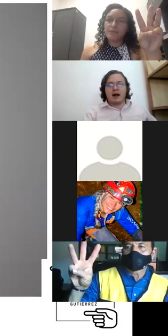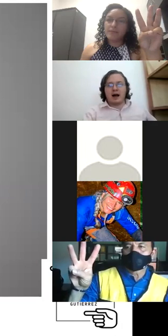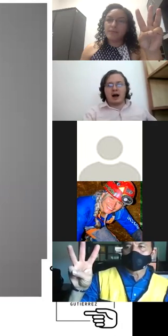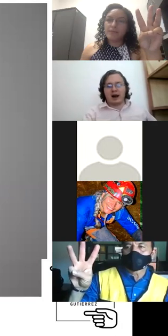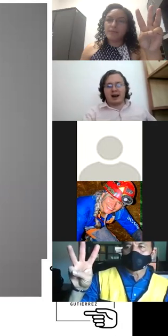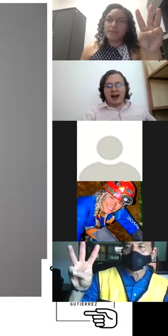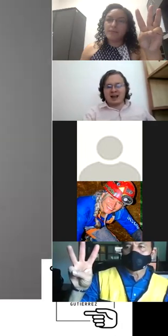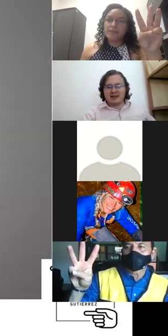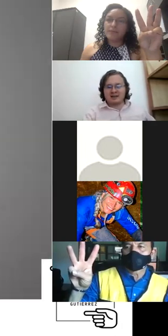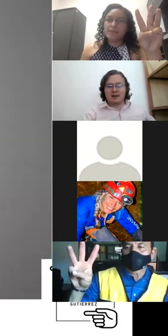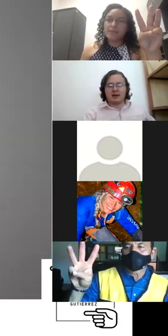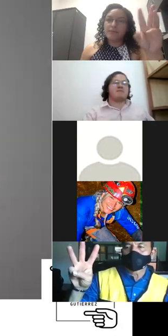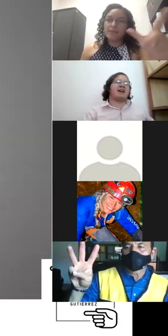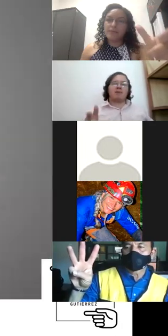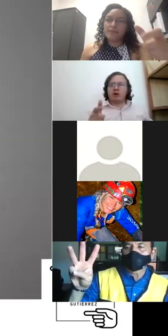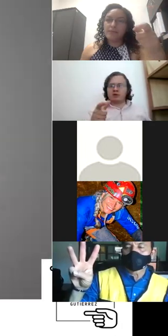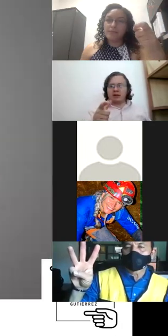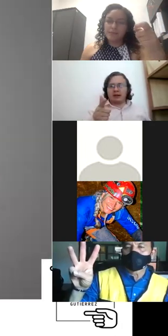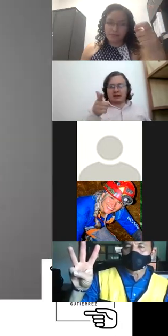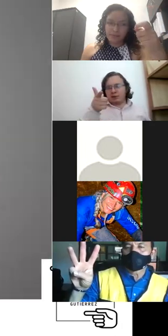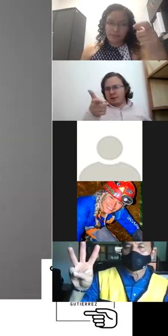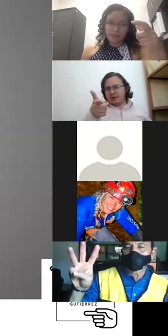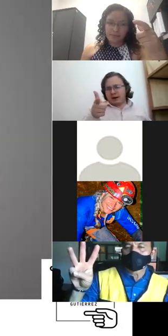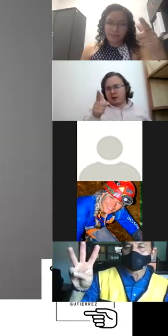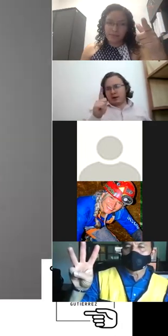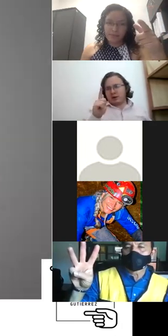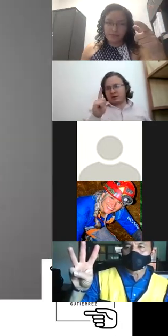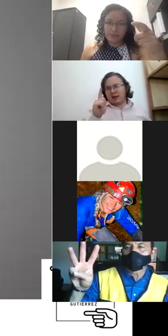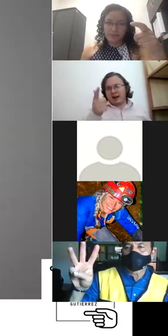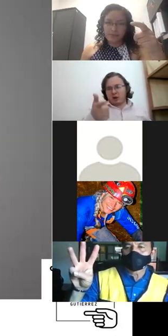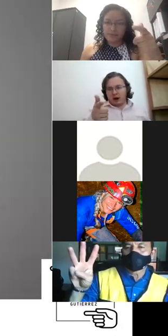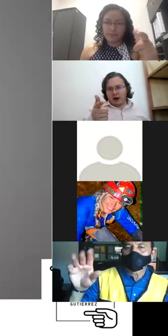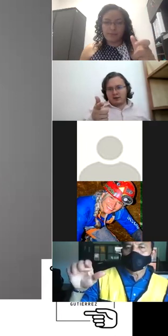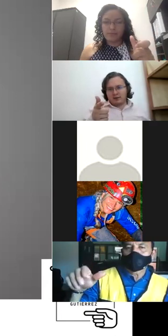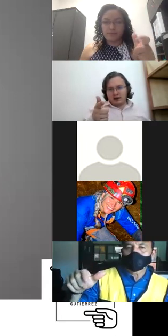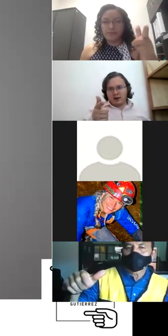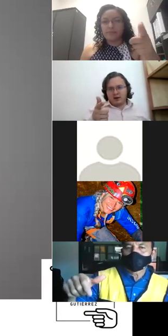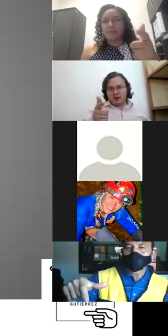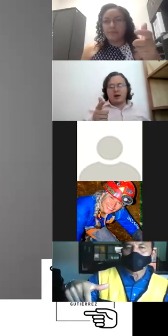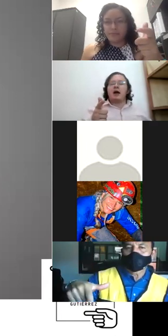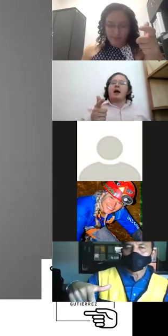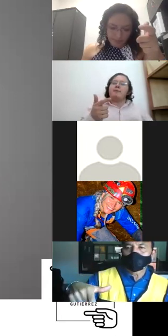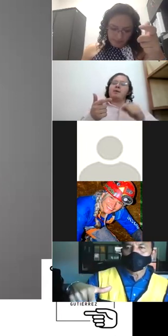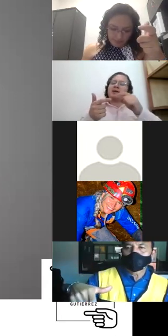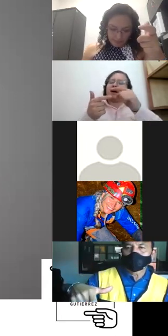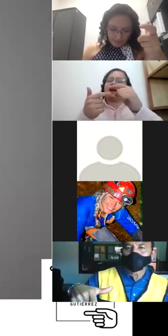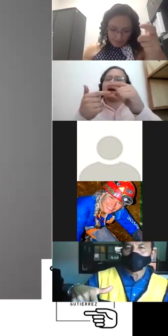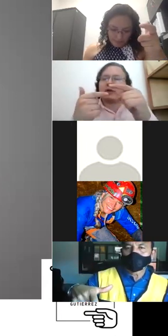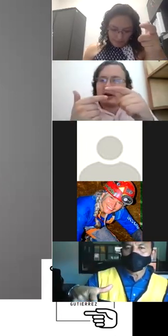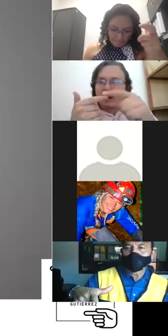ahora la X imaginémonos que tenemos una pistolita o estamos señalando a alguien ¿sí? vamos a imaginarnos que tenemos